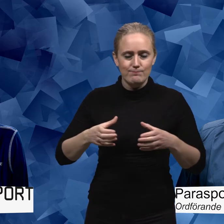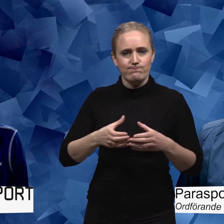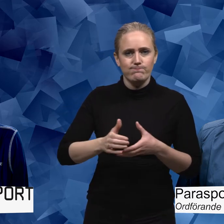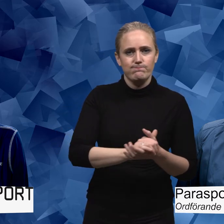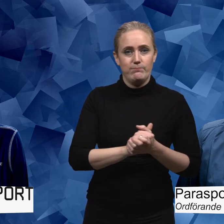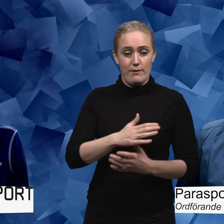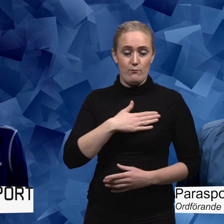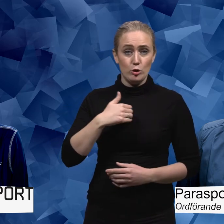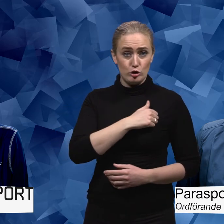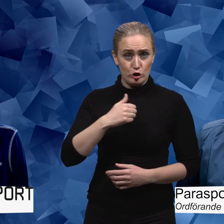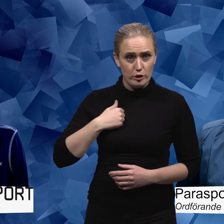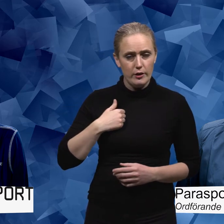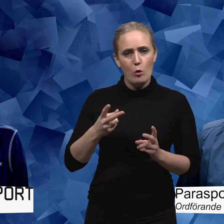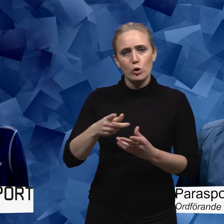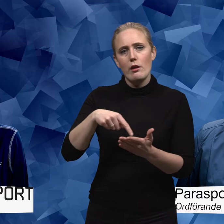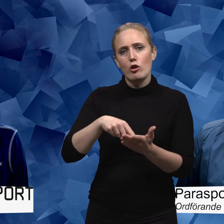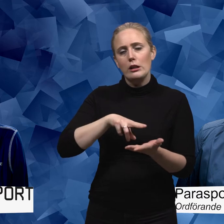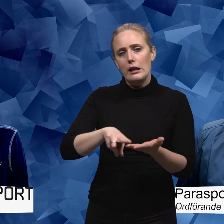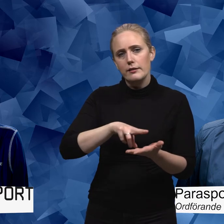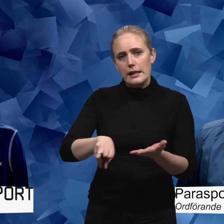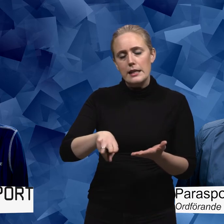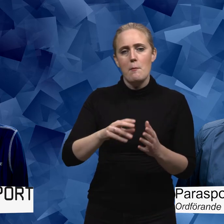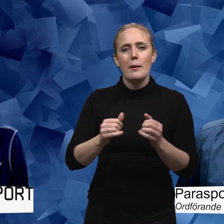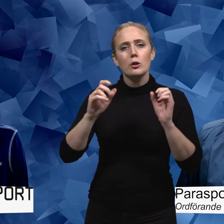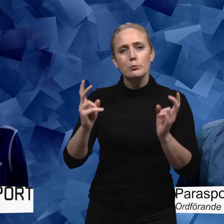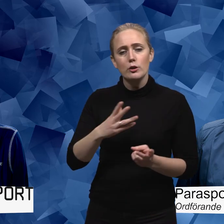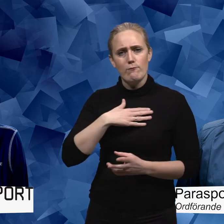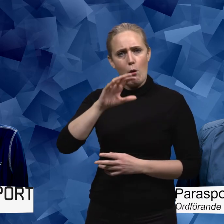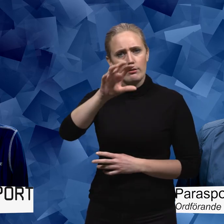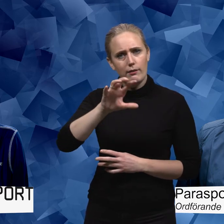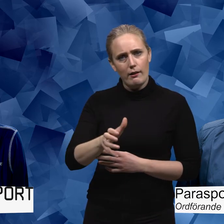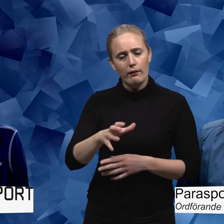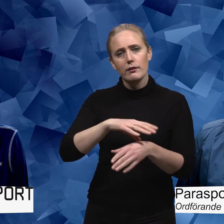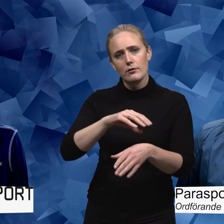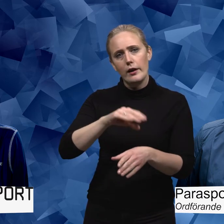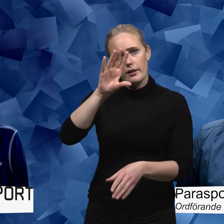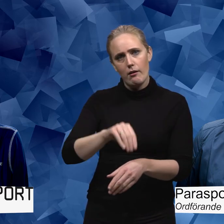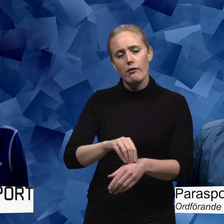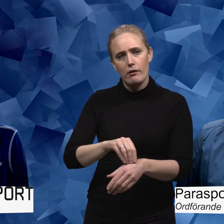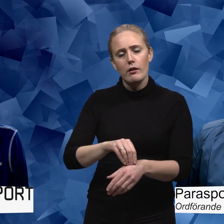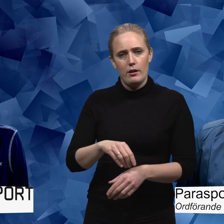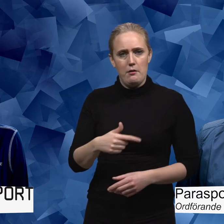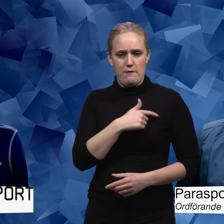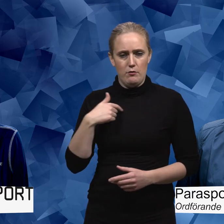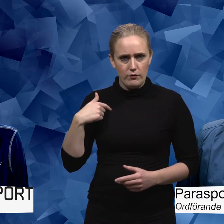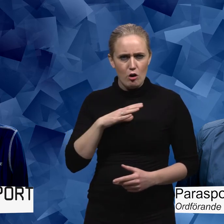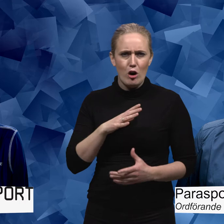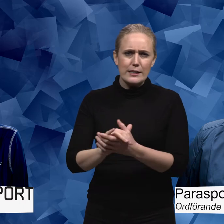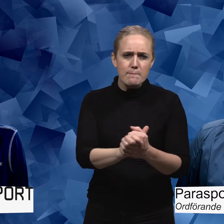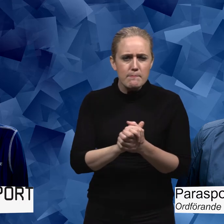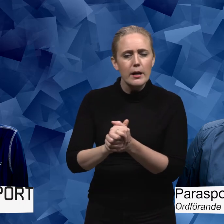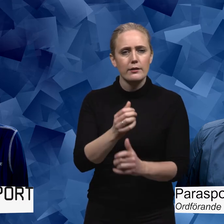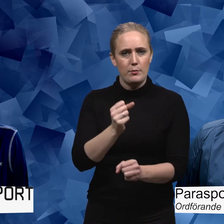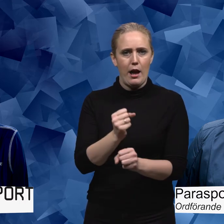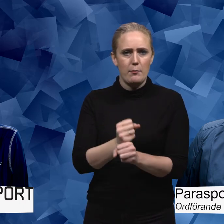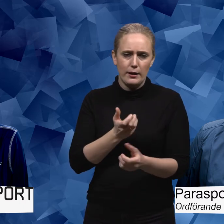Både som styrelse och det centrala kansliet. Men också tillsammans med våra distrikt ute i landet. Därför att det är